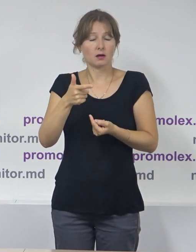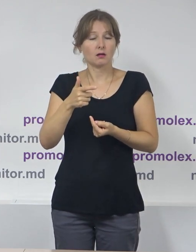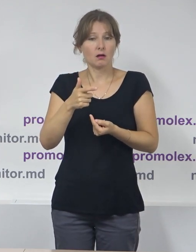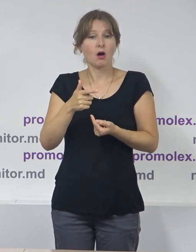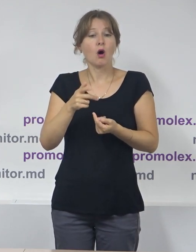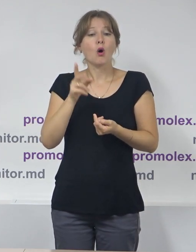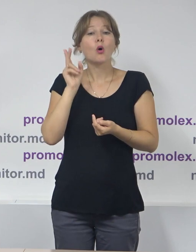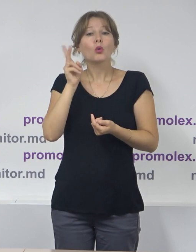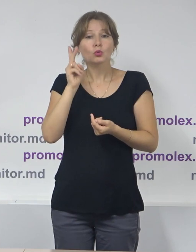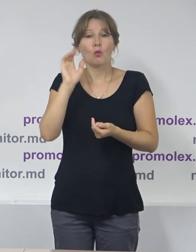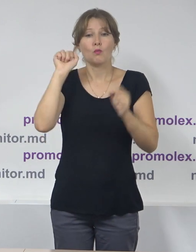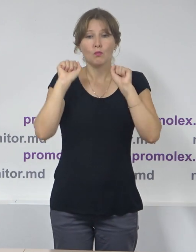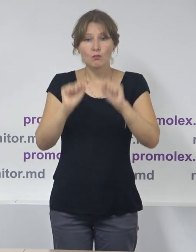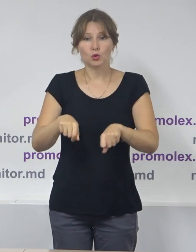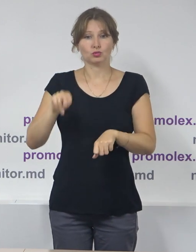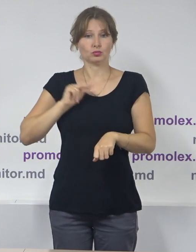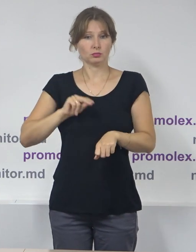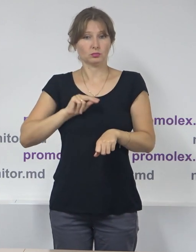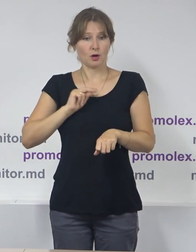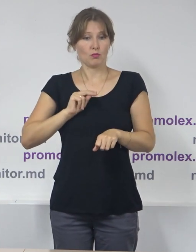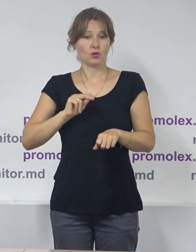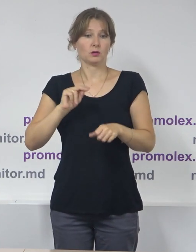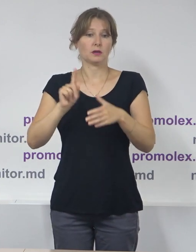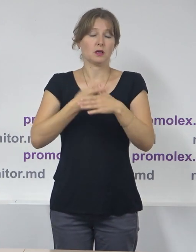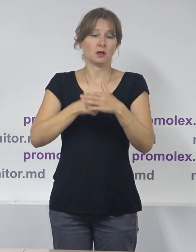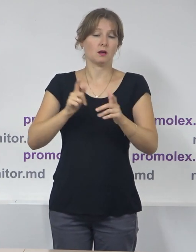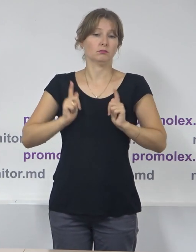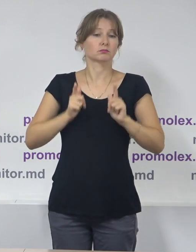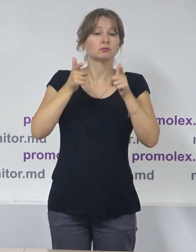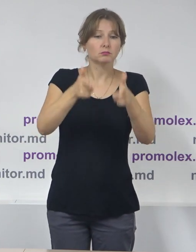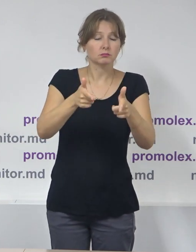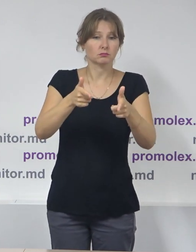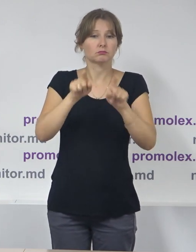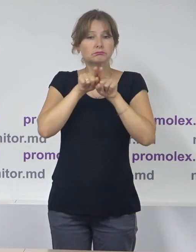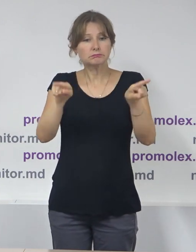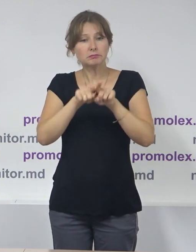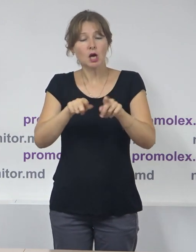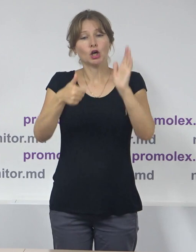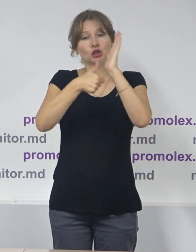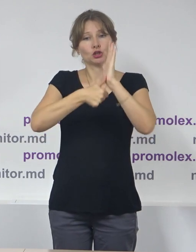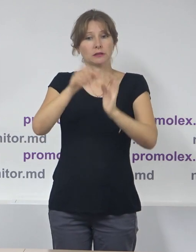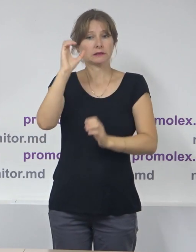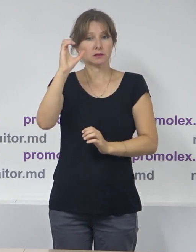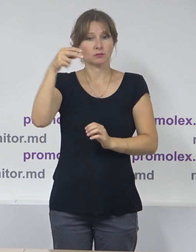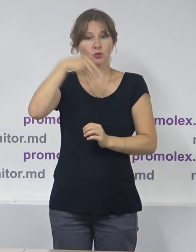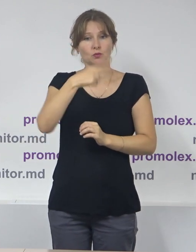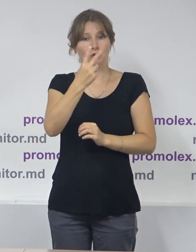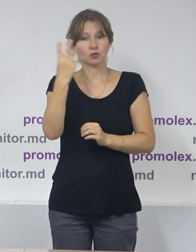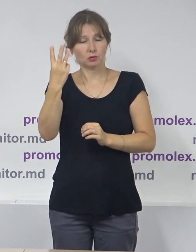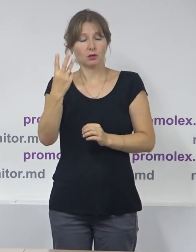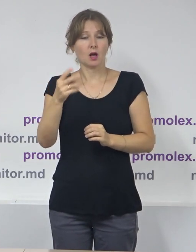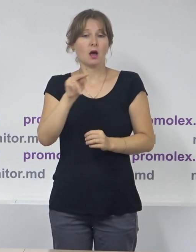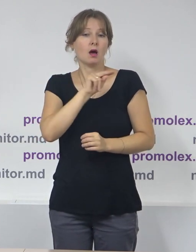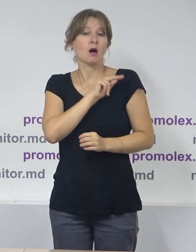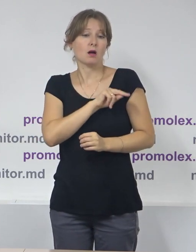candidaților pentru funcții elective urmează să înceapă, după cum spuneam și anterior, la 6 septembrie 2023 pentru funcțiile